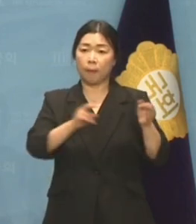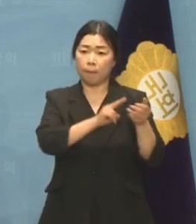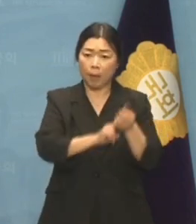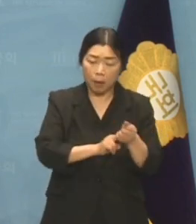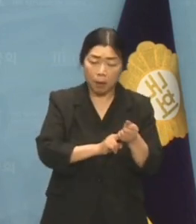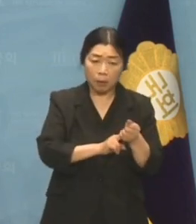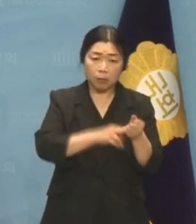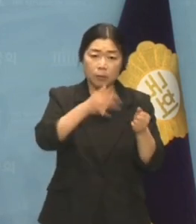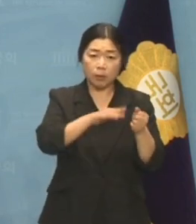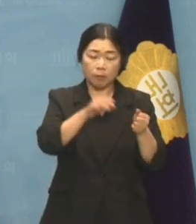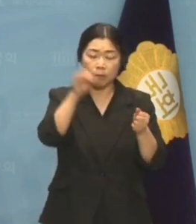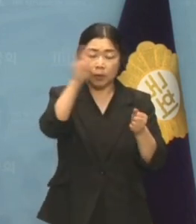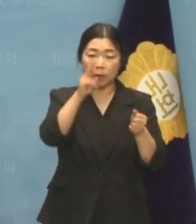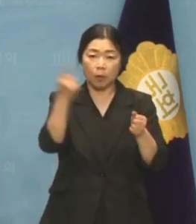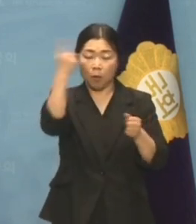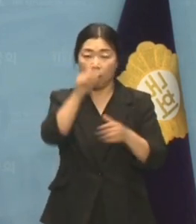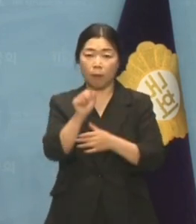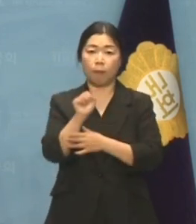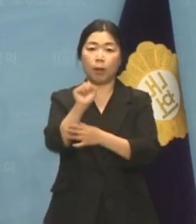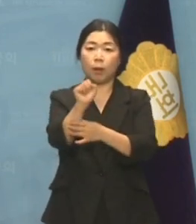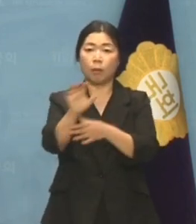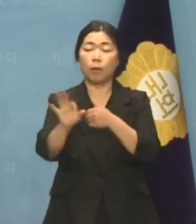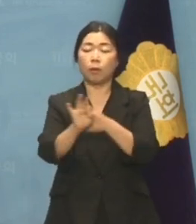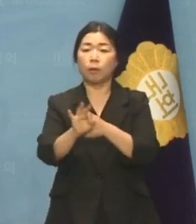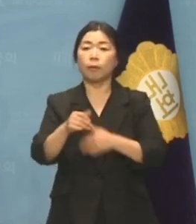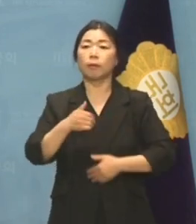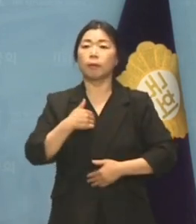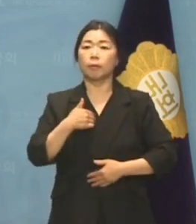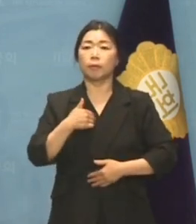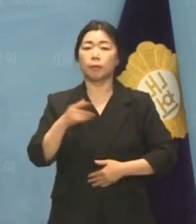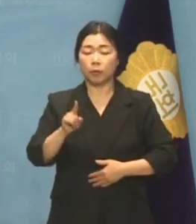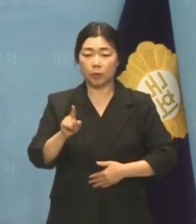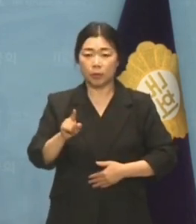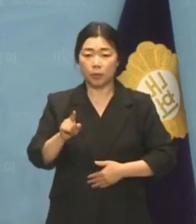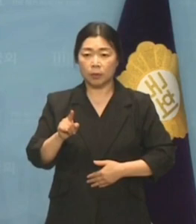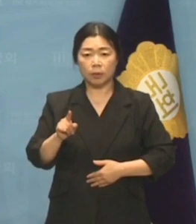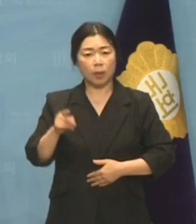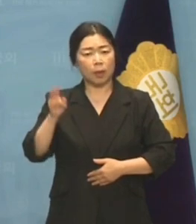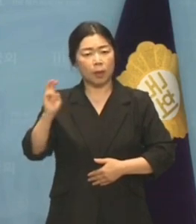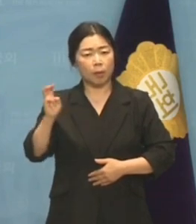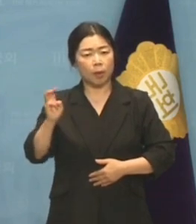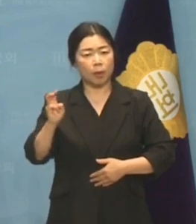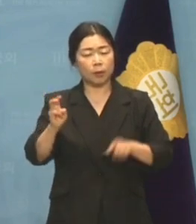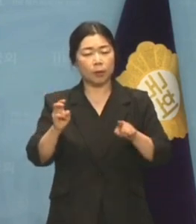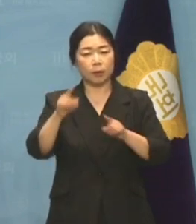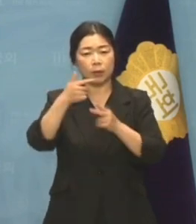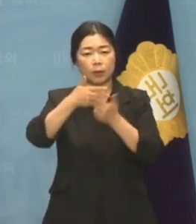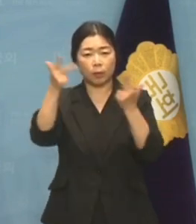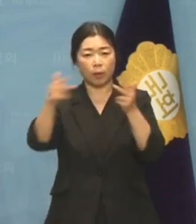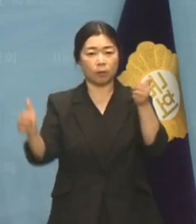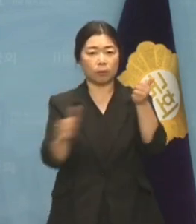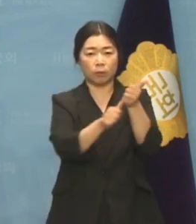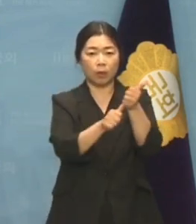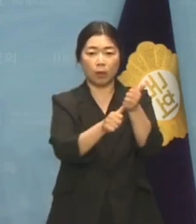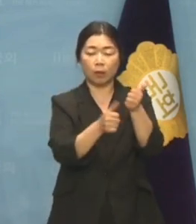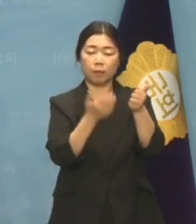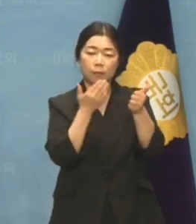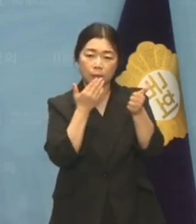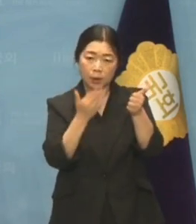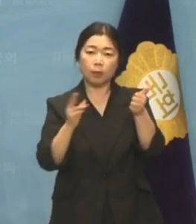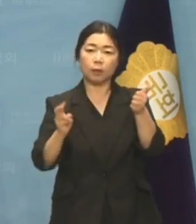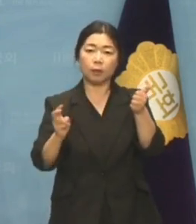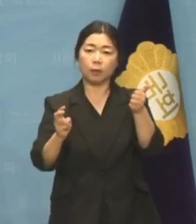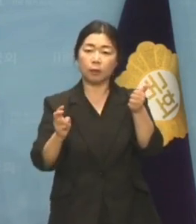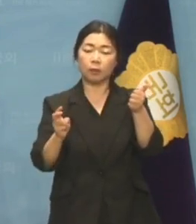어디선가 갑자기 나타나면 남국인의 마을 이장이 되어 있을지도 모릅니다. 이러고도